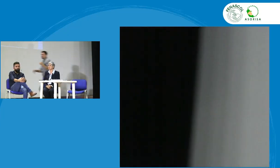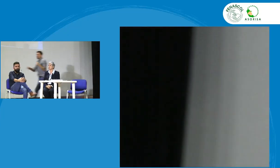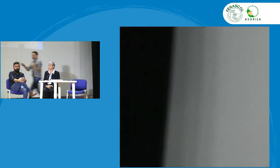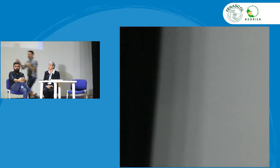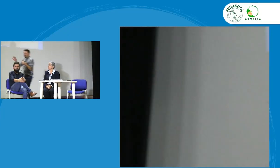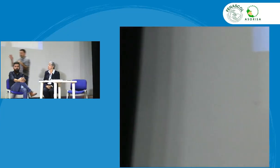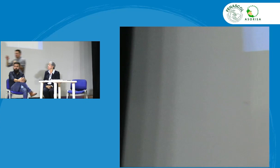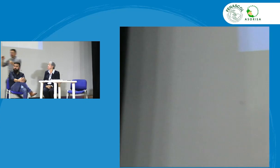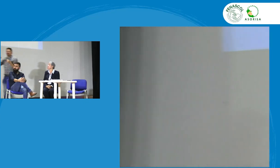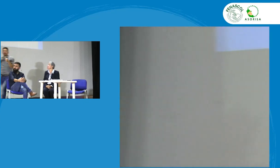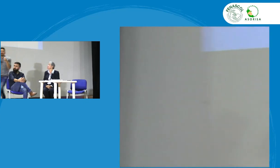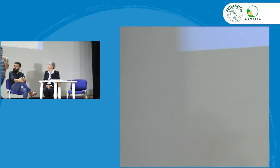unidad